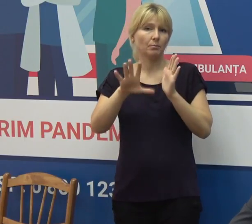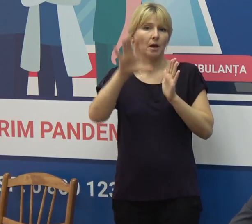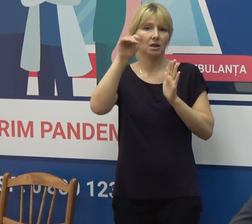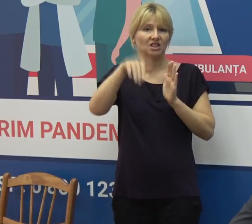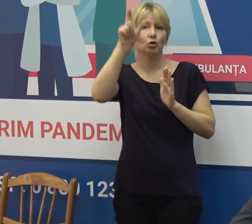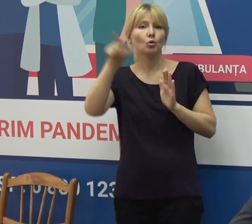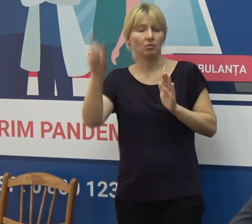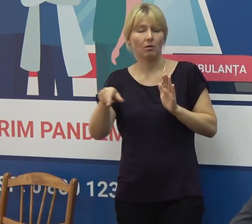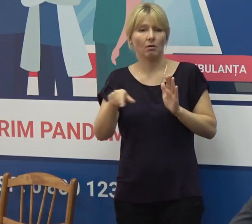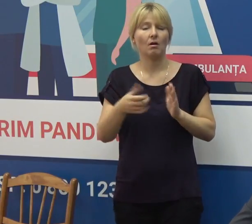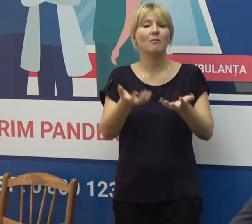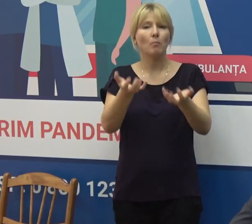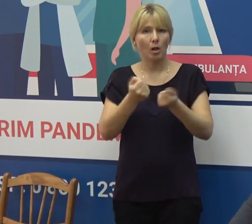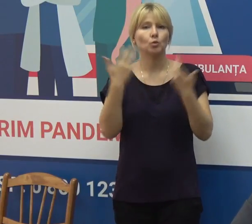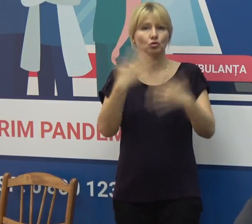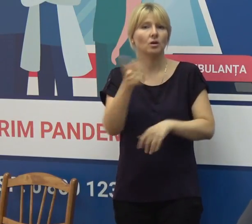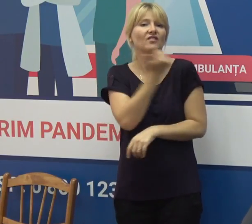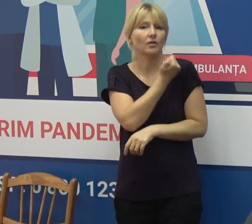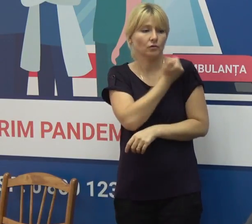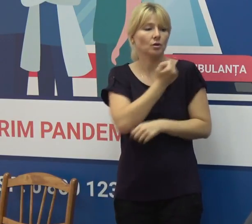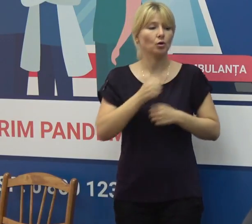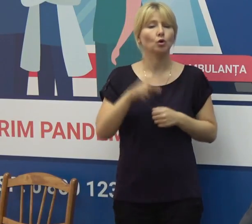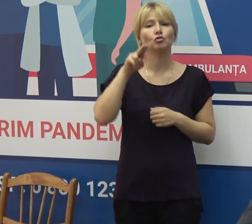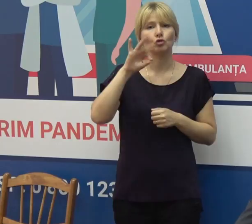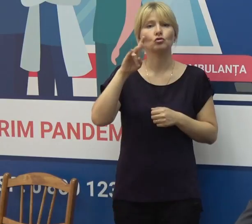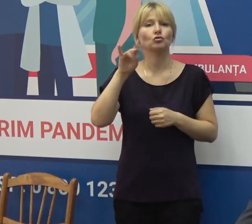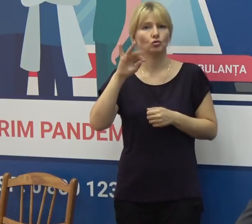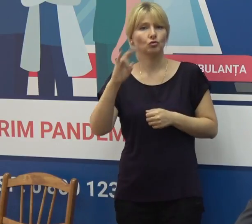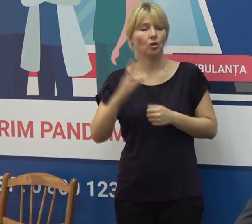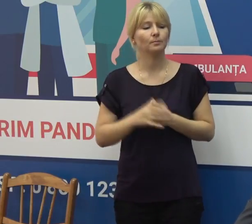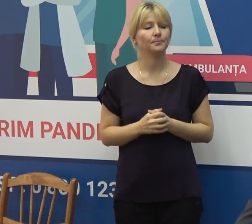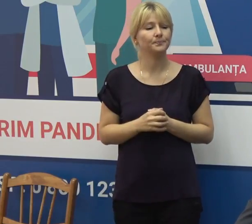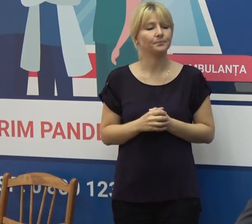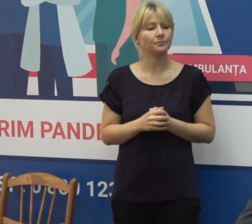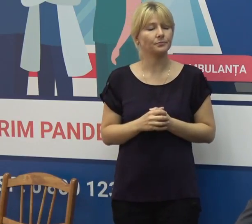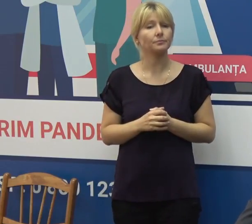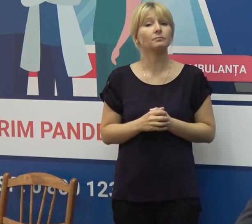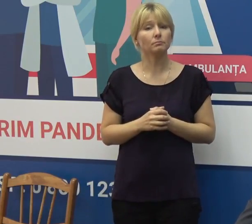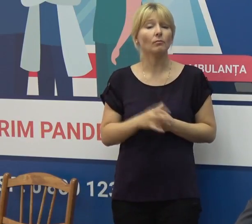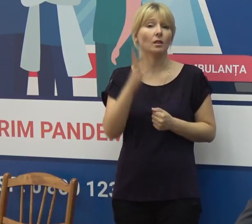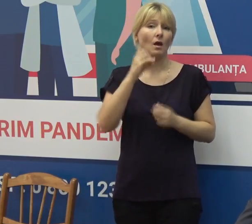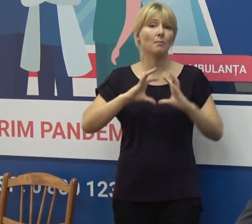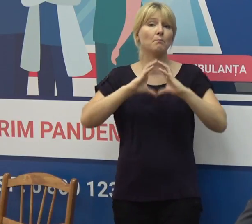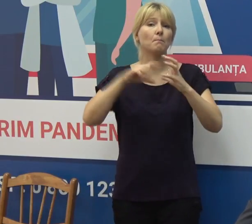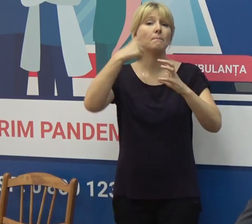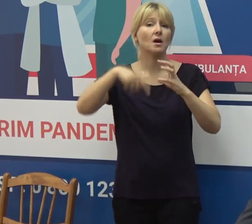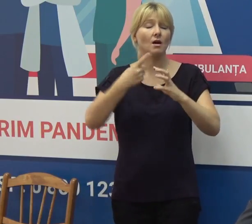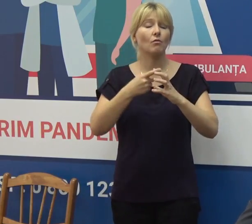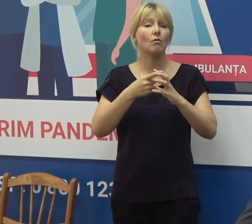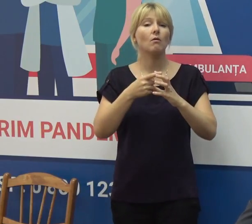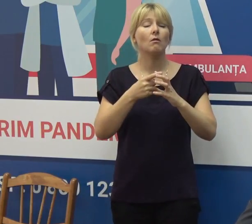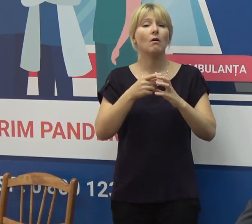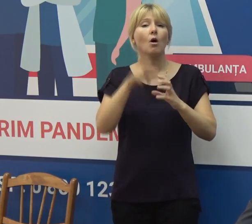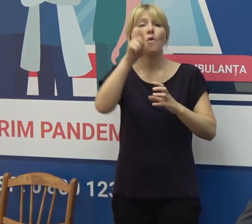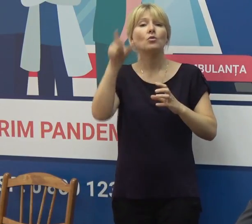persoane au beneficiat de imunizare cu vaccinul Johnson & Johnson. La nivel mondial, rata de acoperire